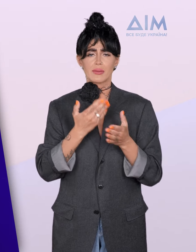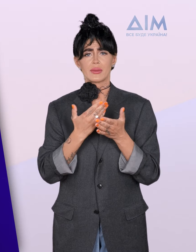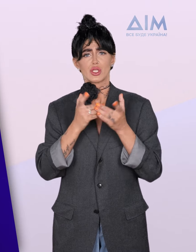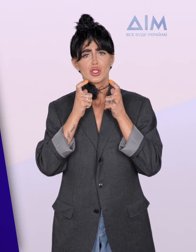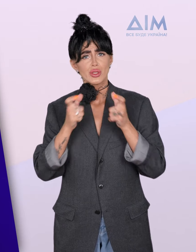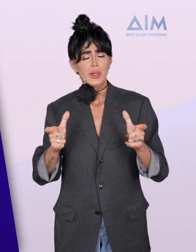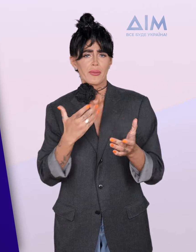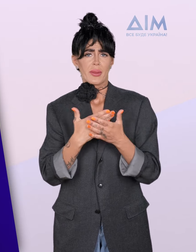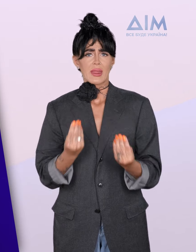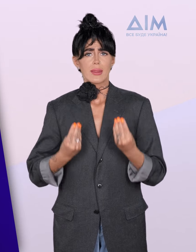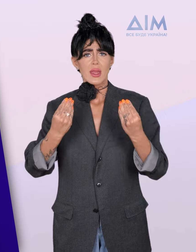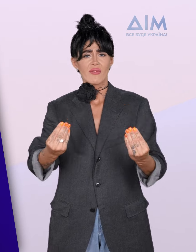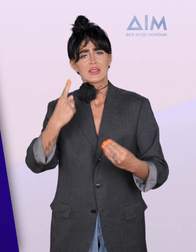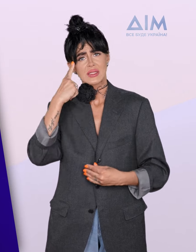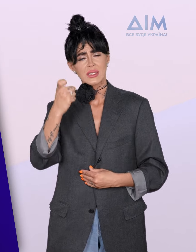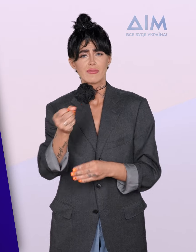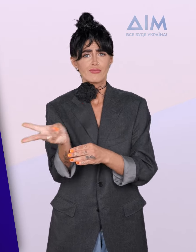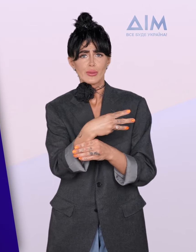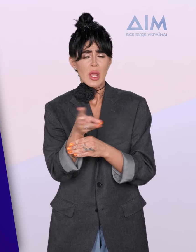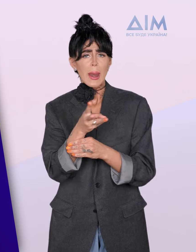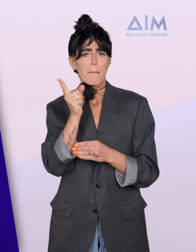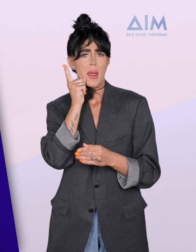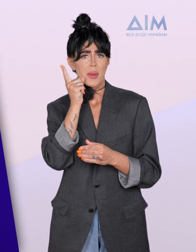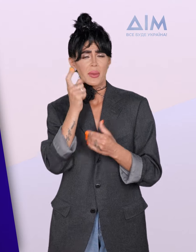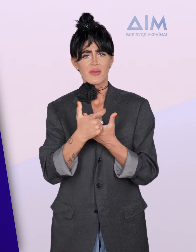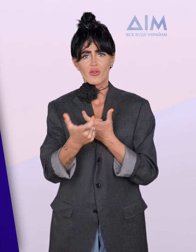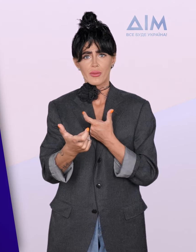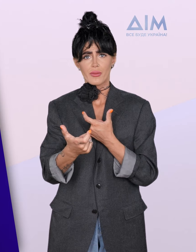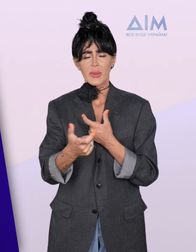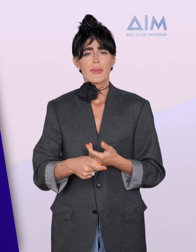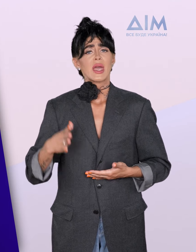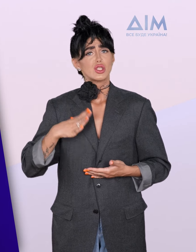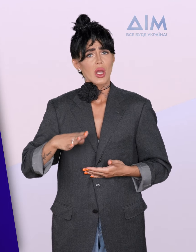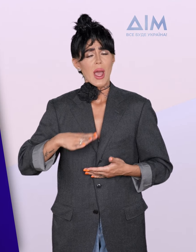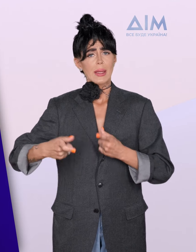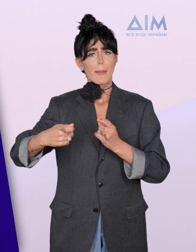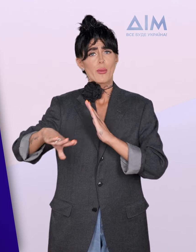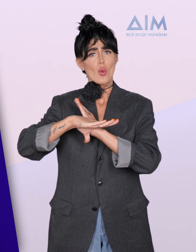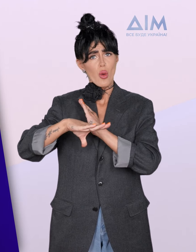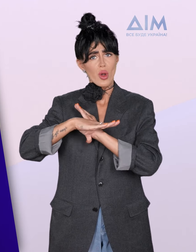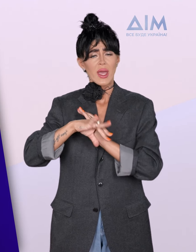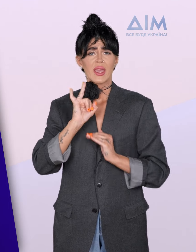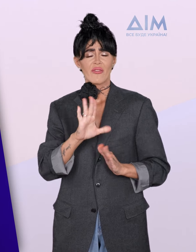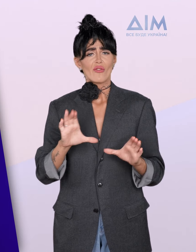Подавайте сигнали ліхтарикам мобільного телефону. Чекайте на допомогу та по спромозі бережіть сили.